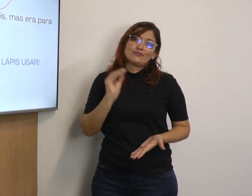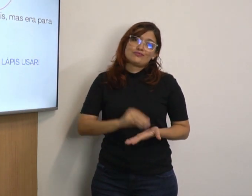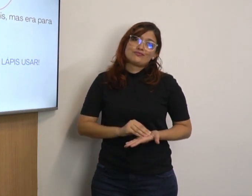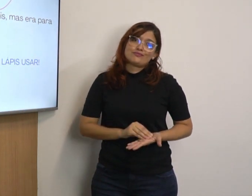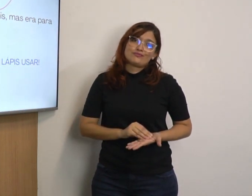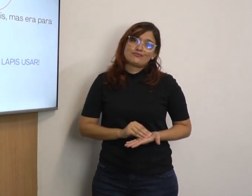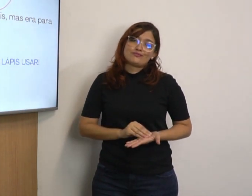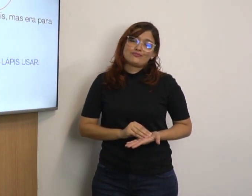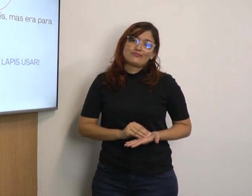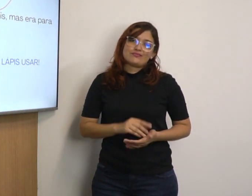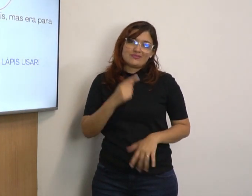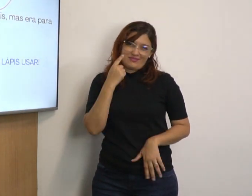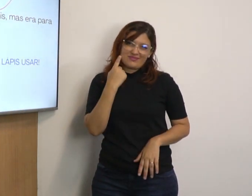passado eu lápis usei.